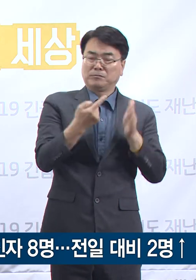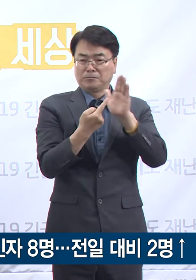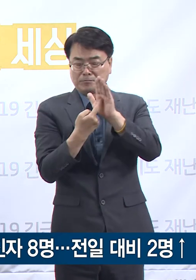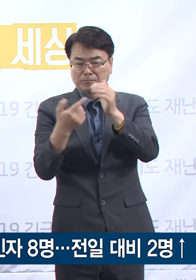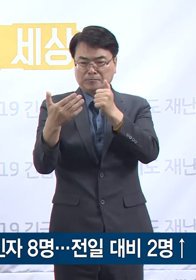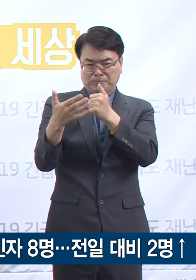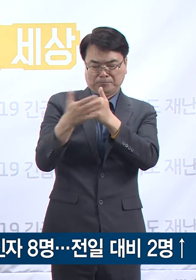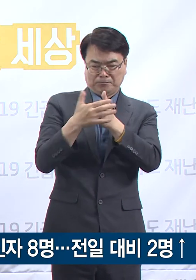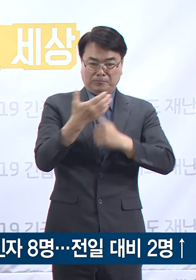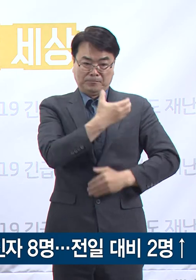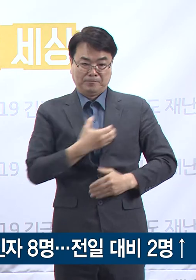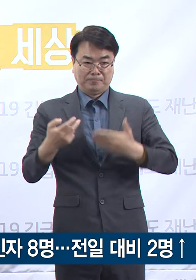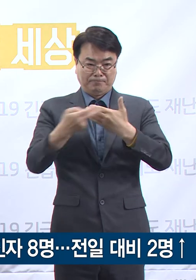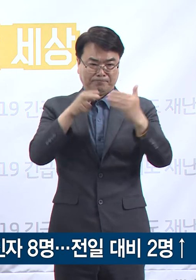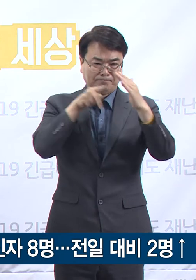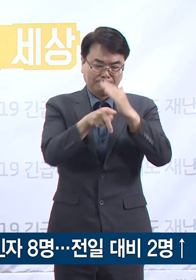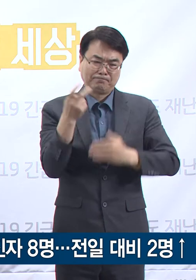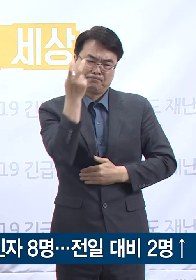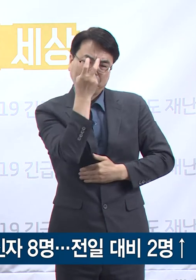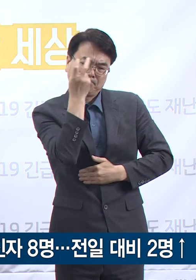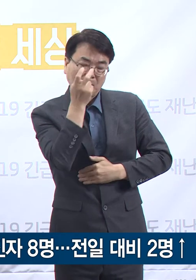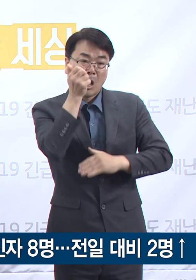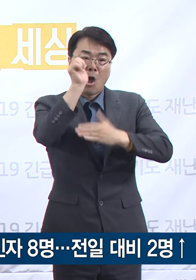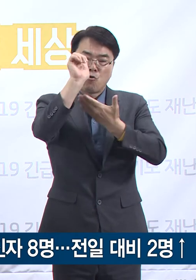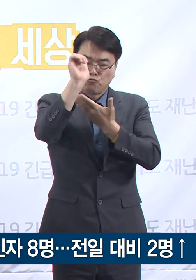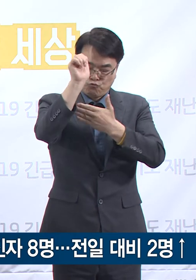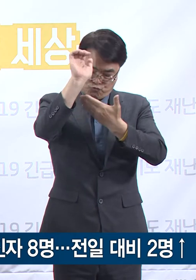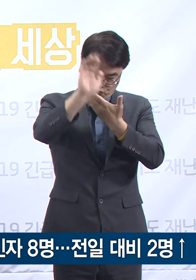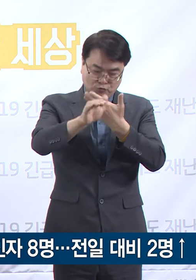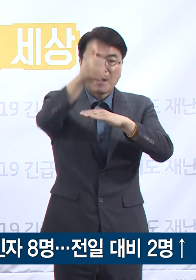수정구 보건소 선별진료 후 확진되었습니다.